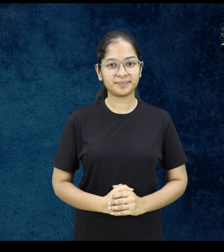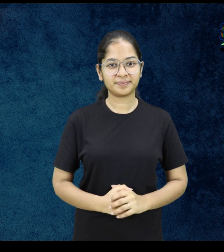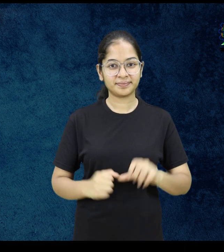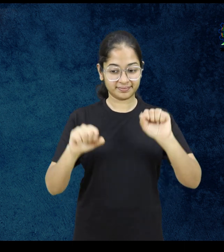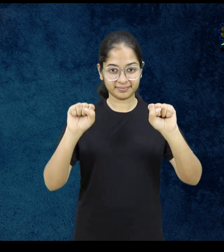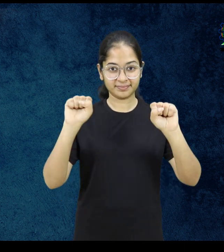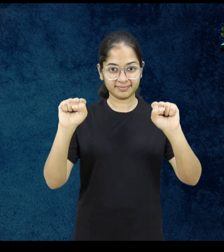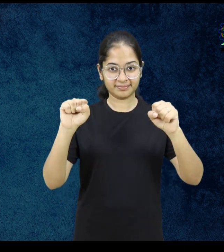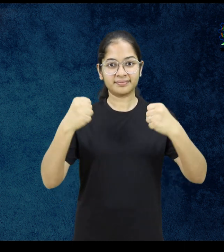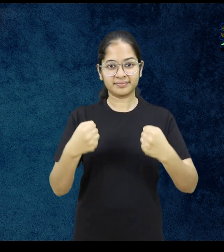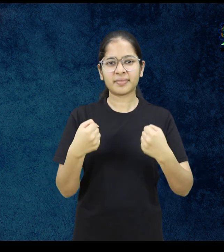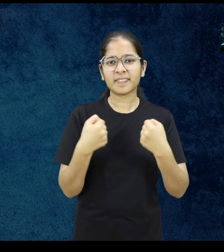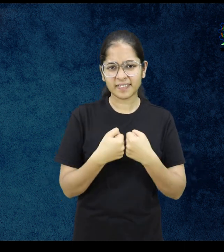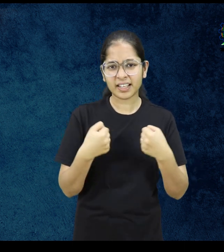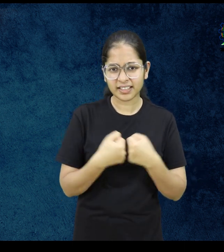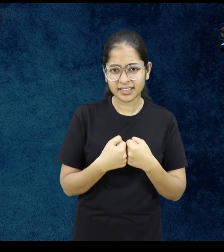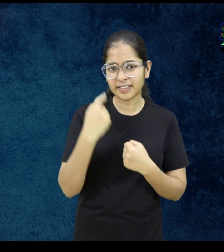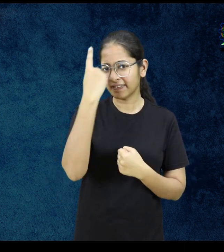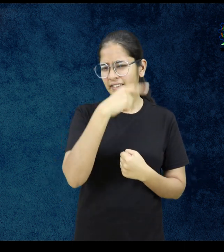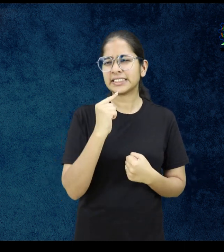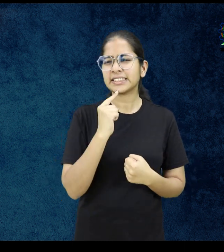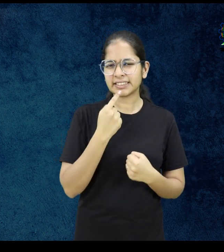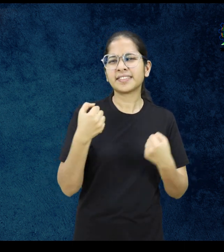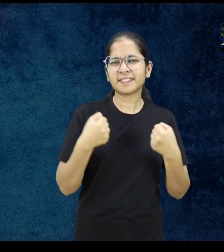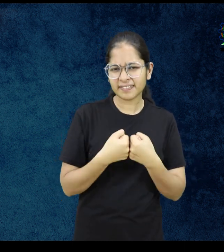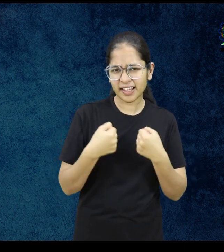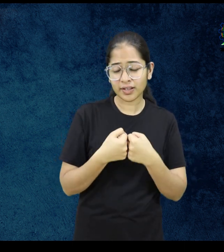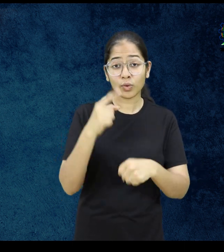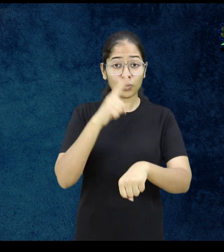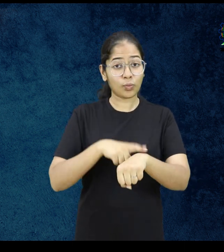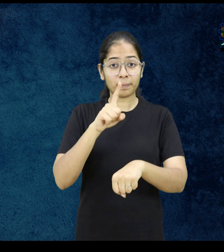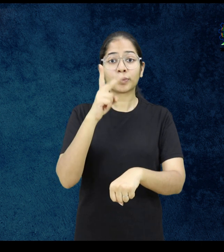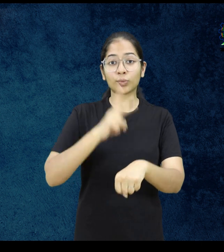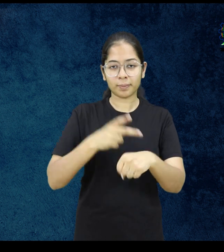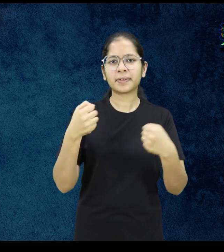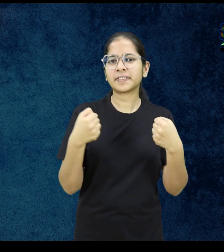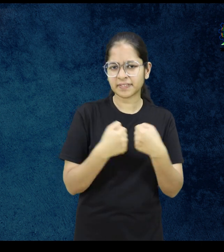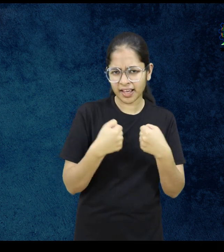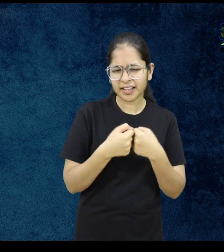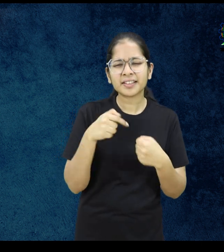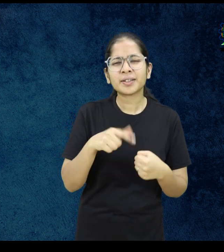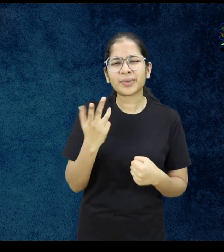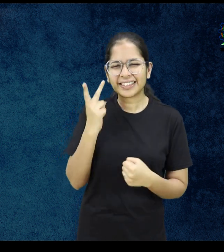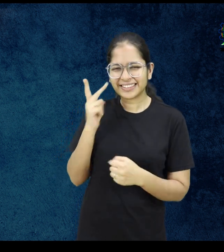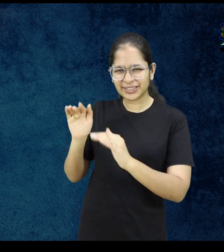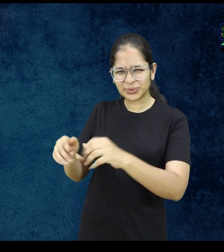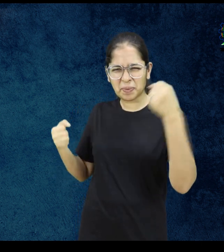दोनों हाथों की मुठिया आपस में टक रहेंगी चेहरे के हावबाव गंबीर एक बार नहीं दो बार टैप करना होगा ऐसा क्यों?